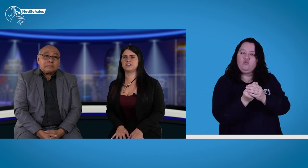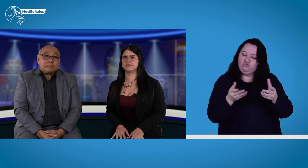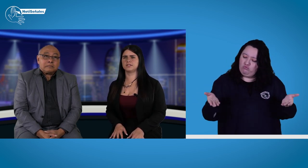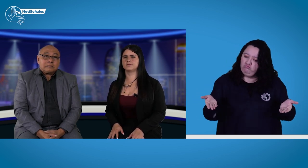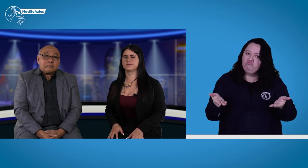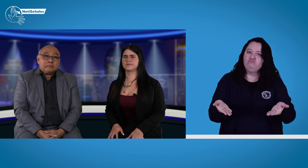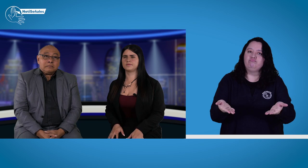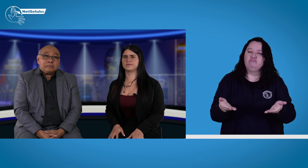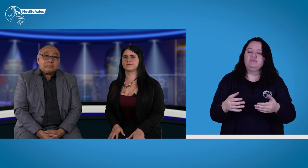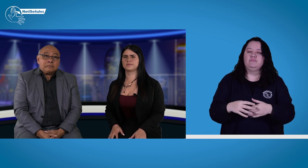personas.